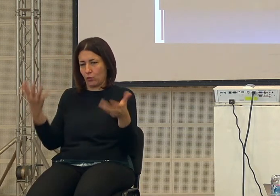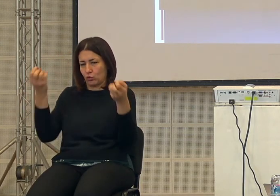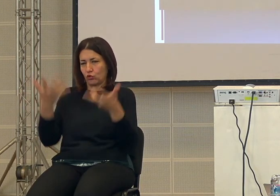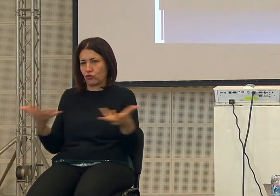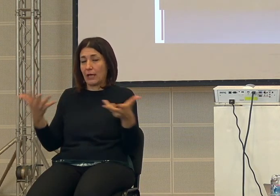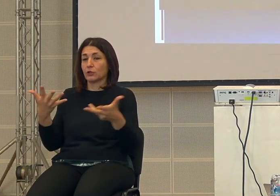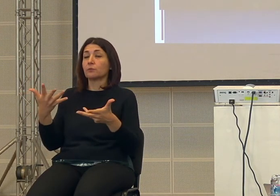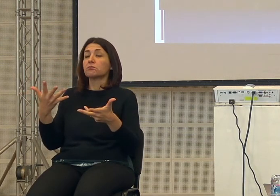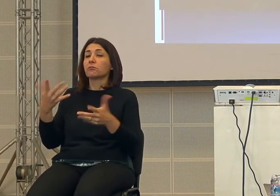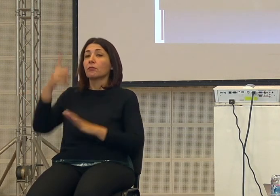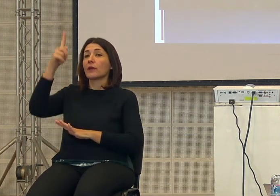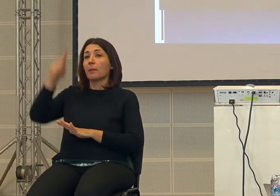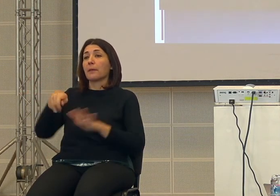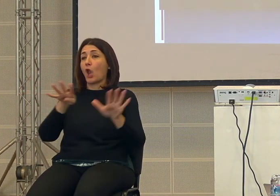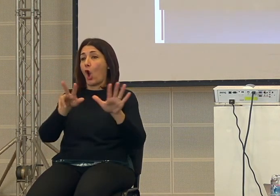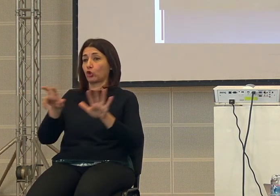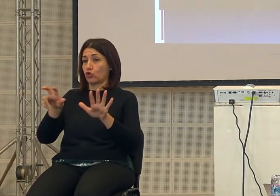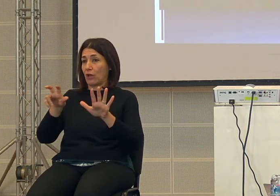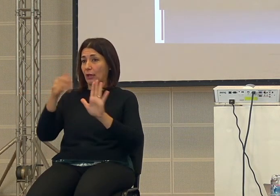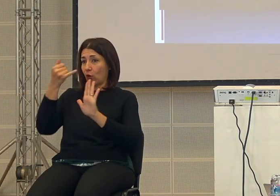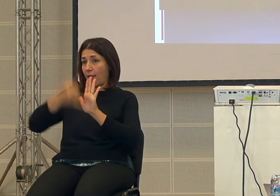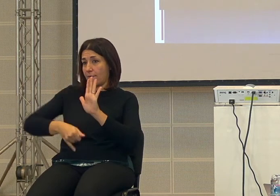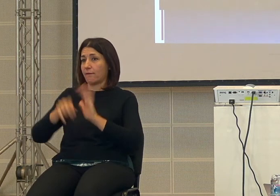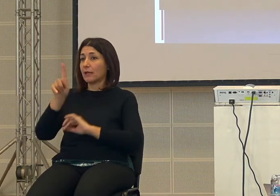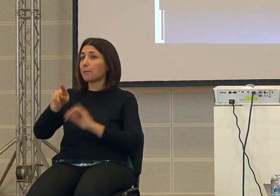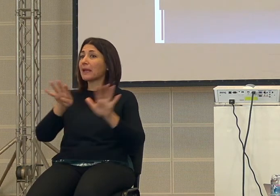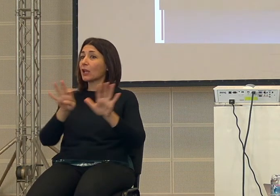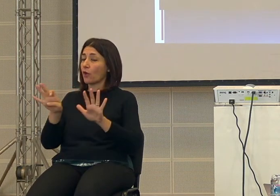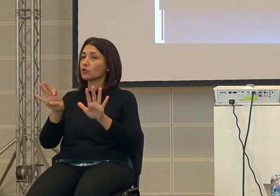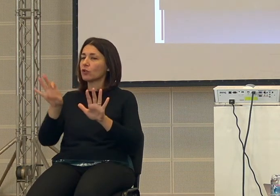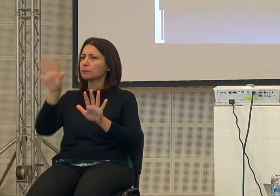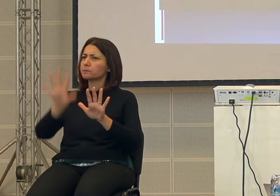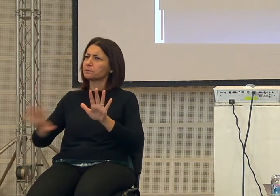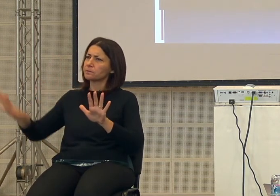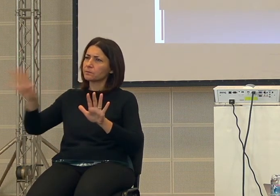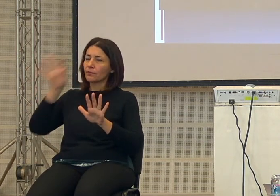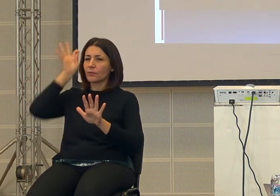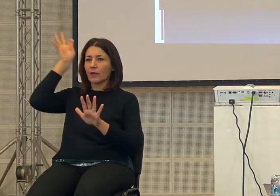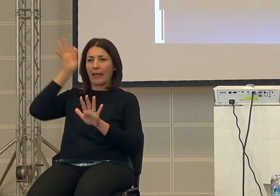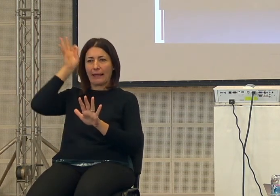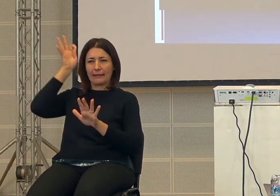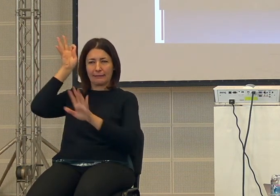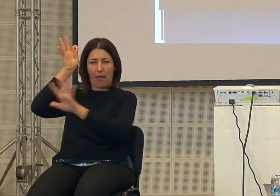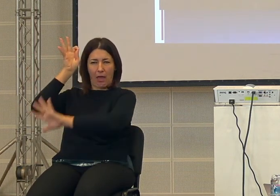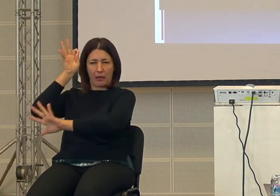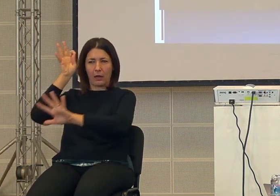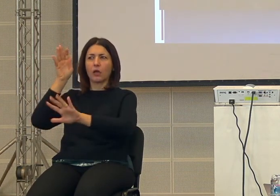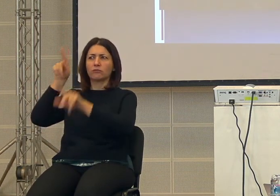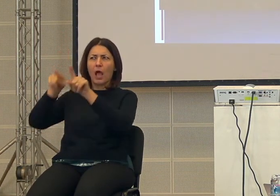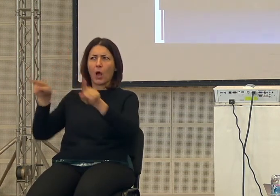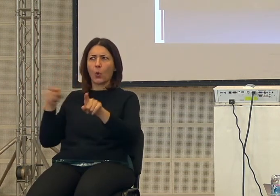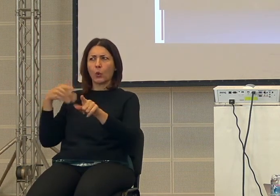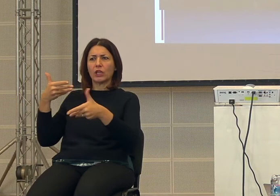fine dell'ottocento ai primi del novecento anche nel mondo anglosassone c'erano degli studiosi delle persone